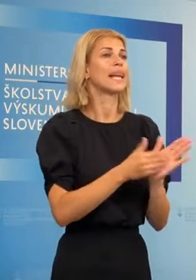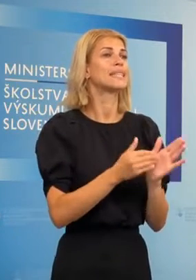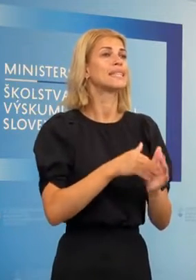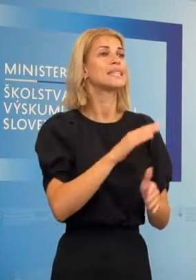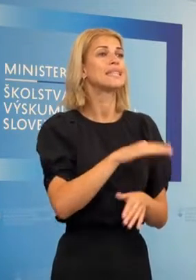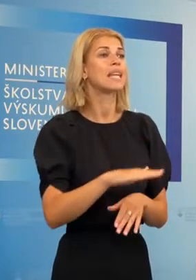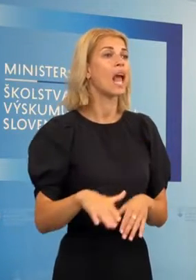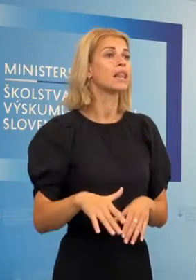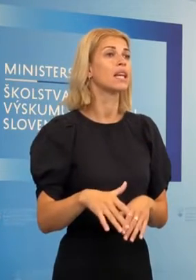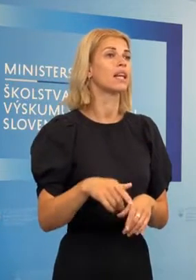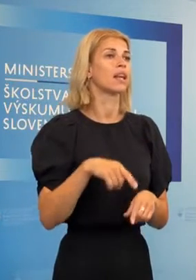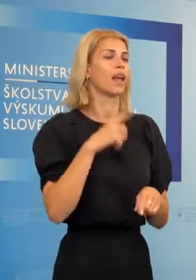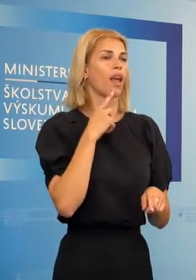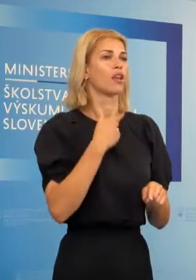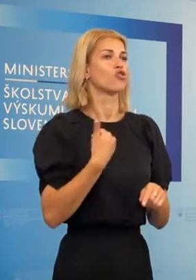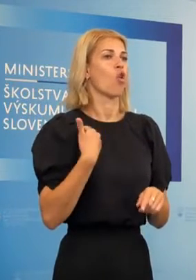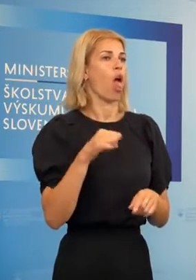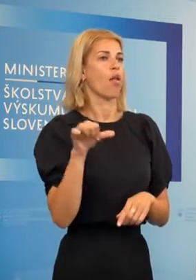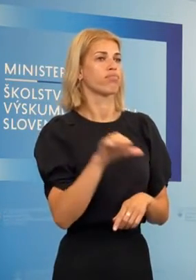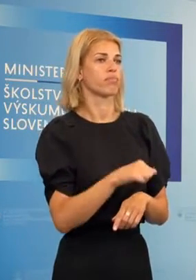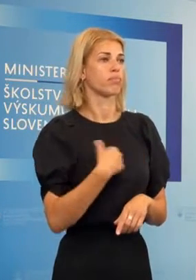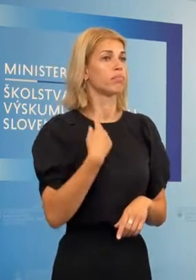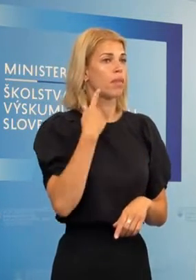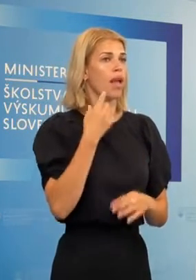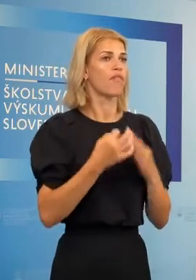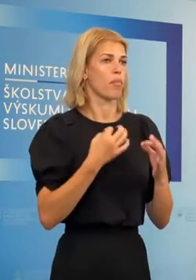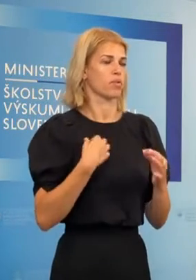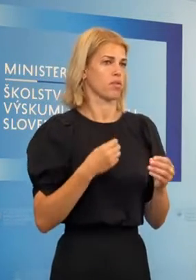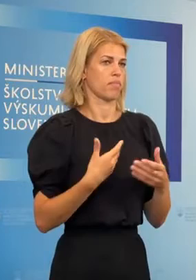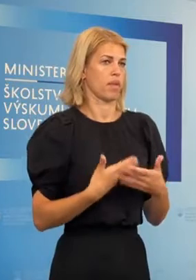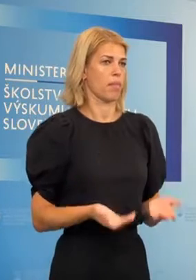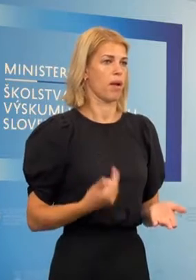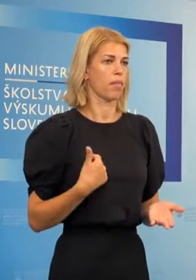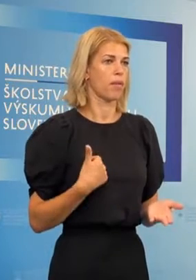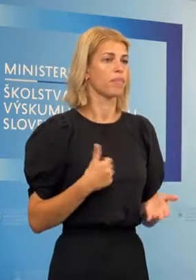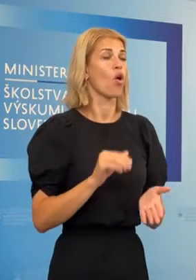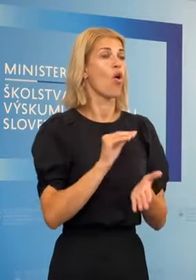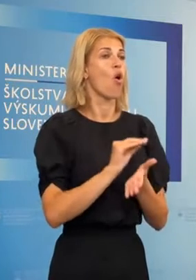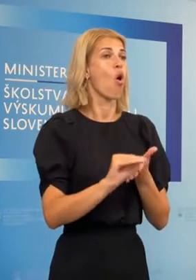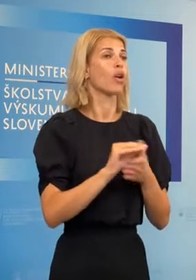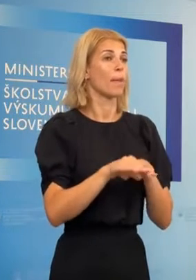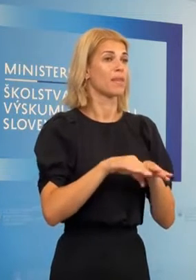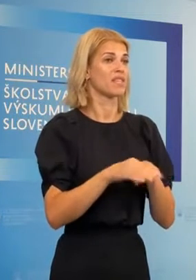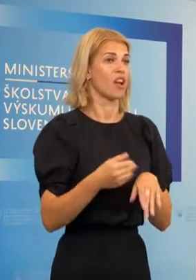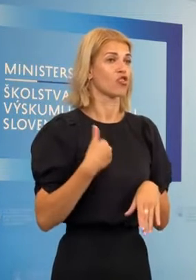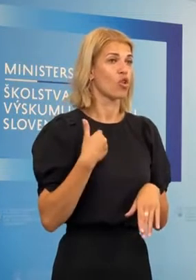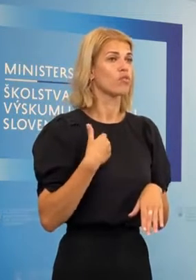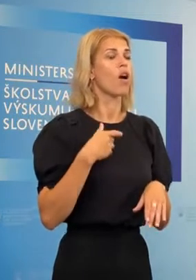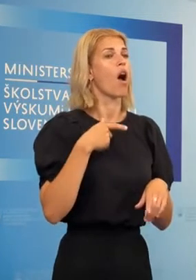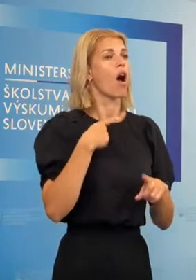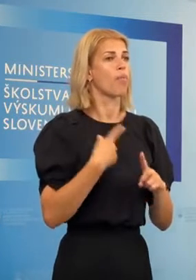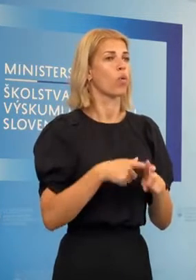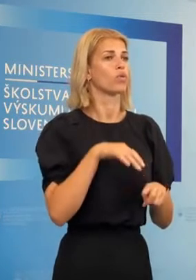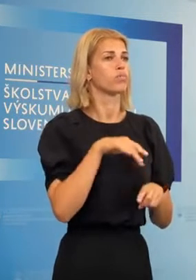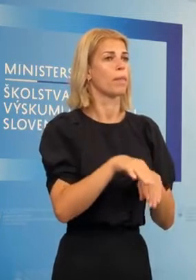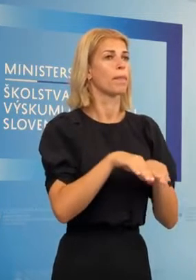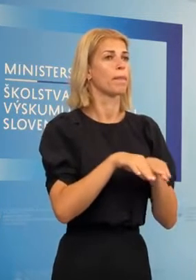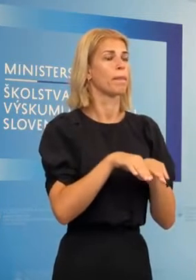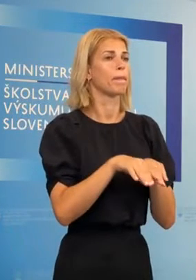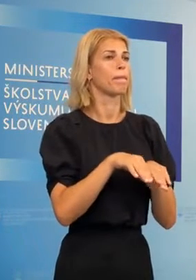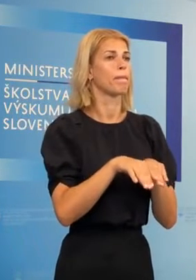nevedeli, nemáme. A zároveň ešte ďalšia informácia, že okrem našich rezortov, tak tá pravidelná komunikácia prebieha aj s rezortom